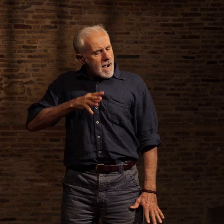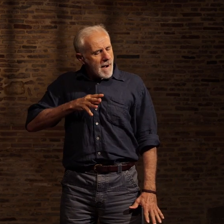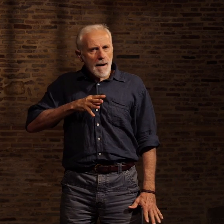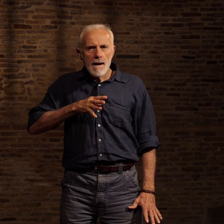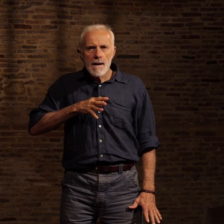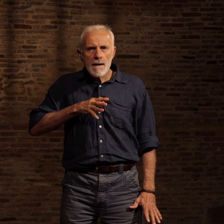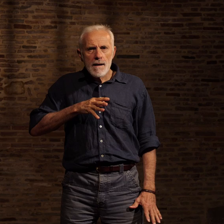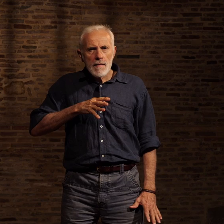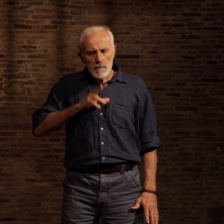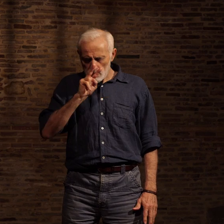'ignorait rien de lui-même.